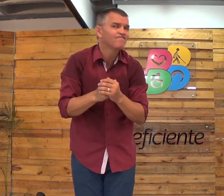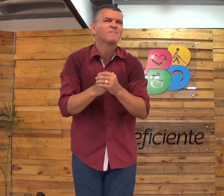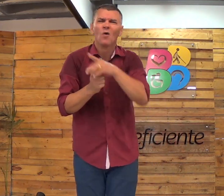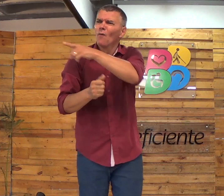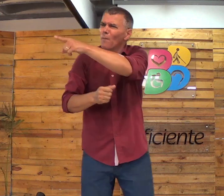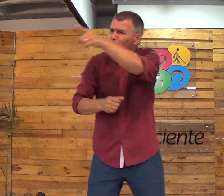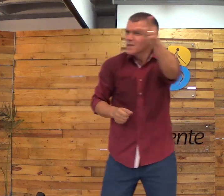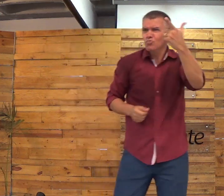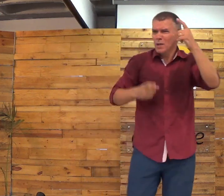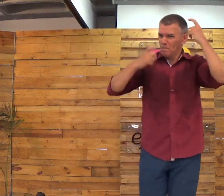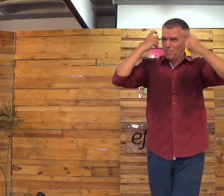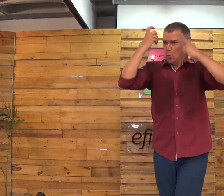coisa.